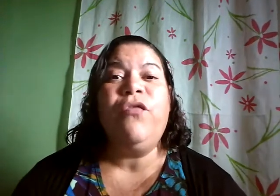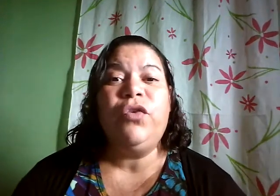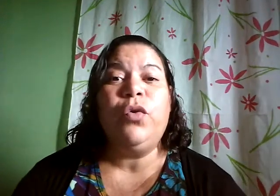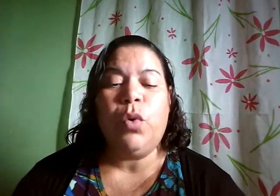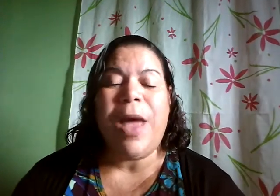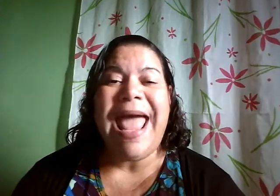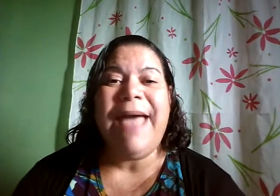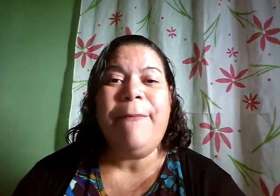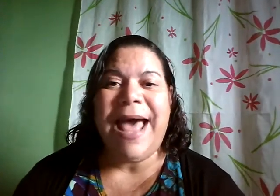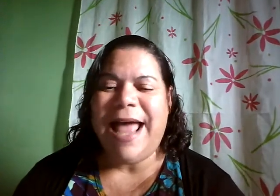futuro é maravilhoso.